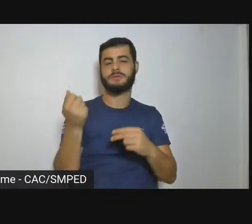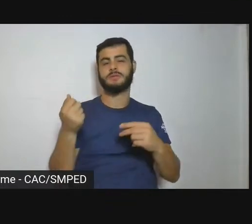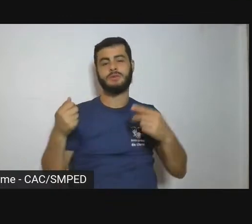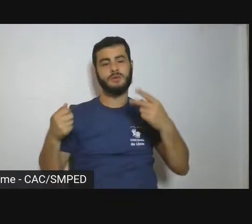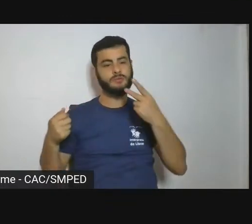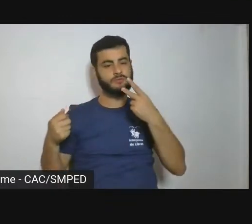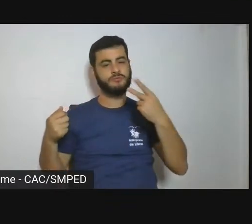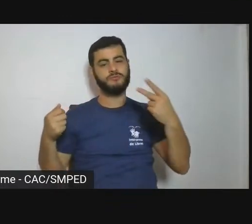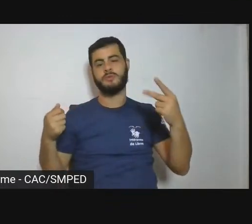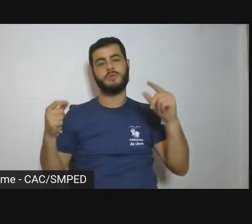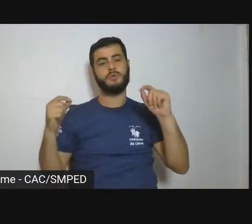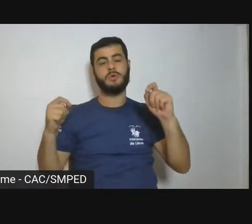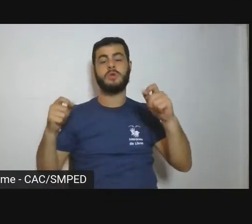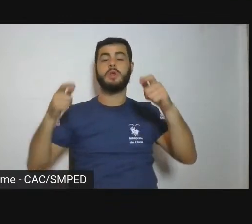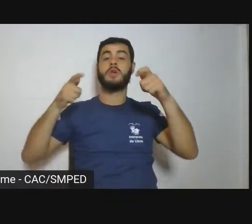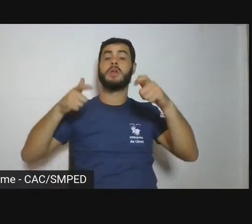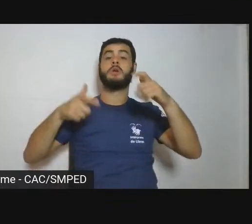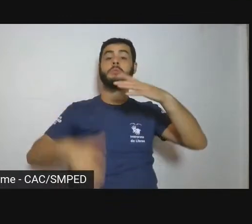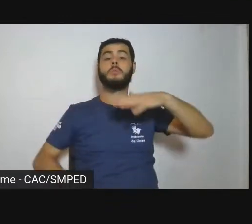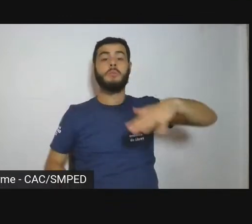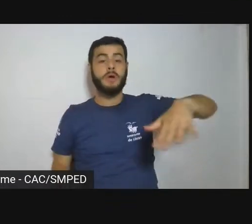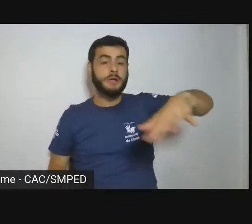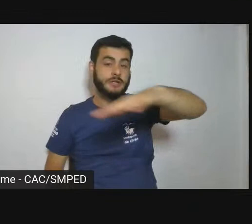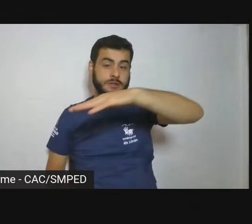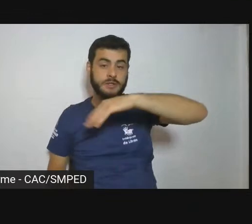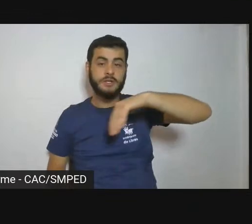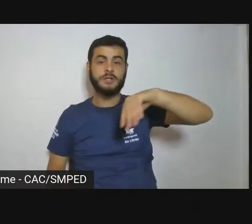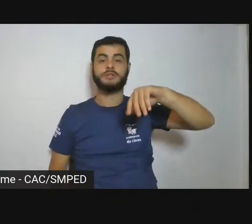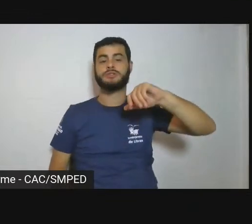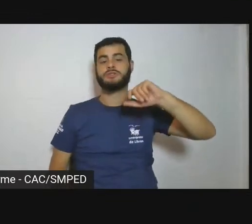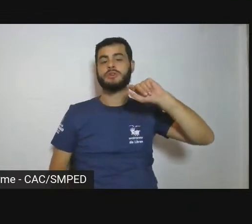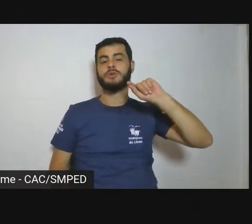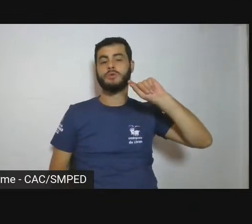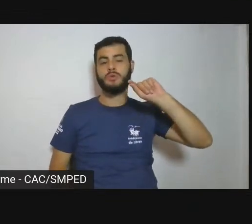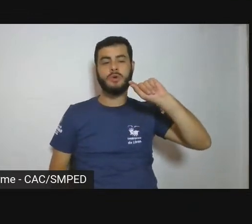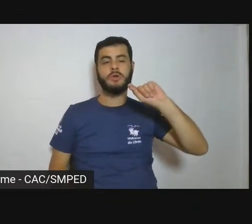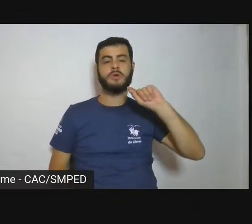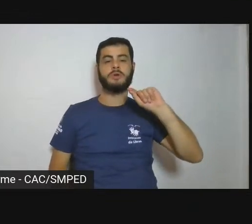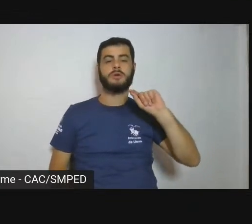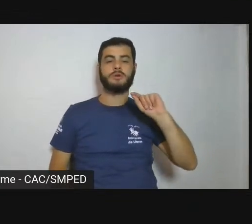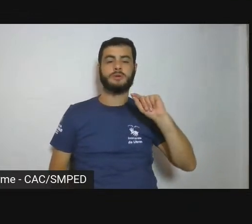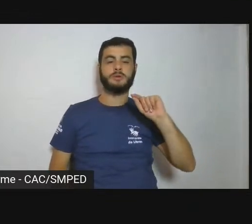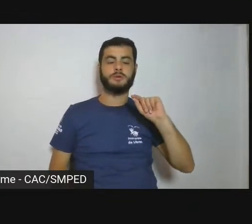paisagem, diríamos, que virgem, como havia às vezes,